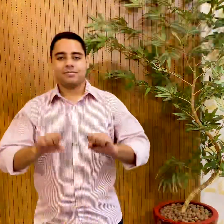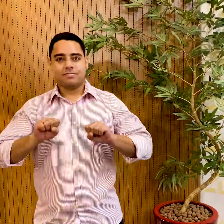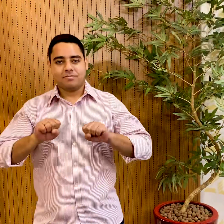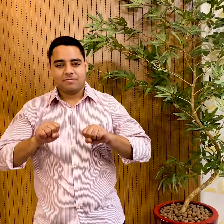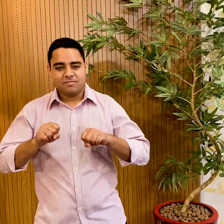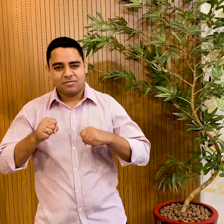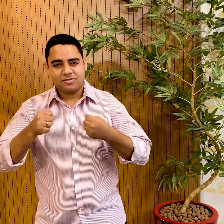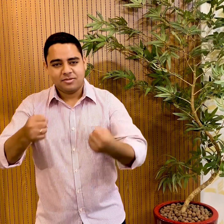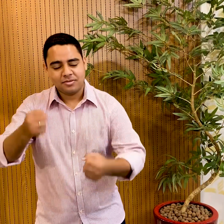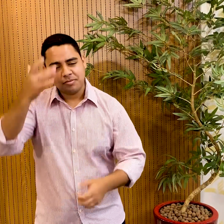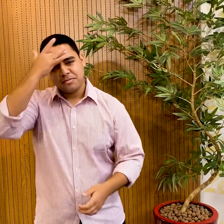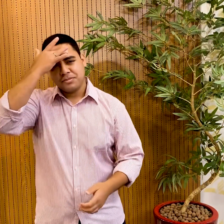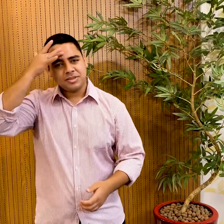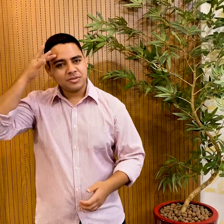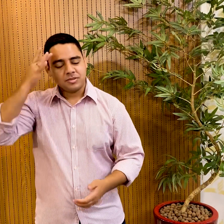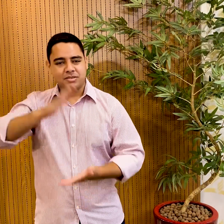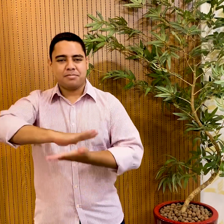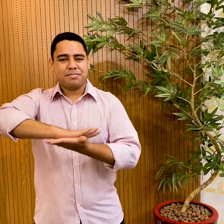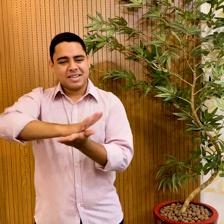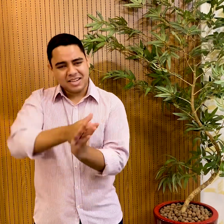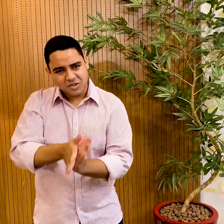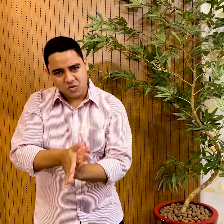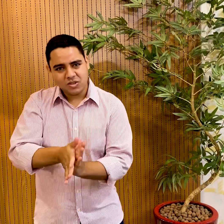Defendeu os injustiçados.